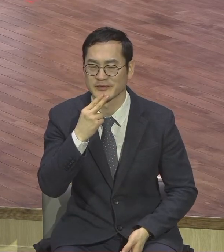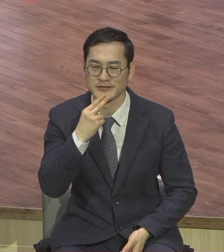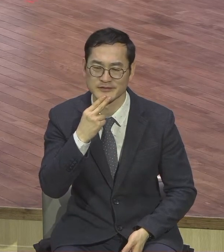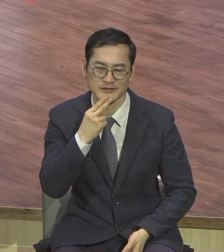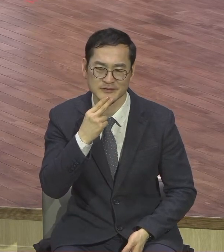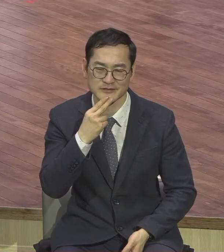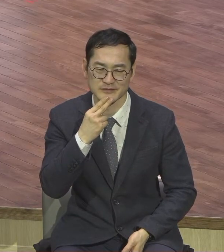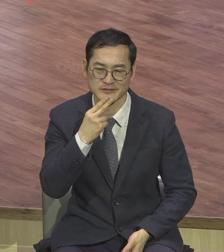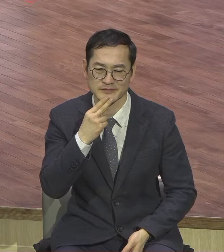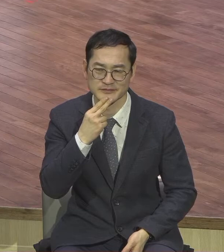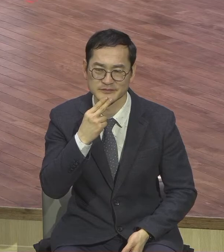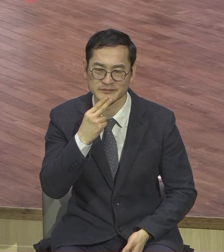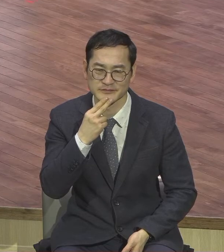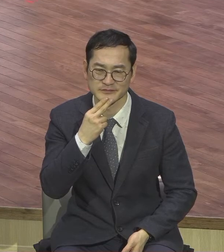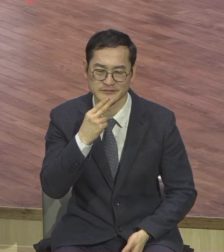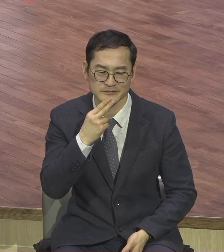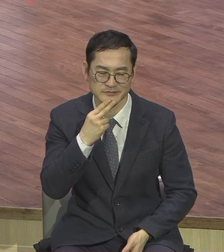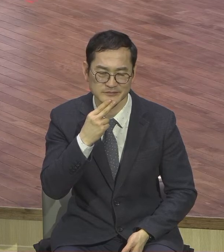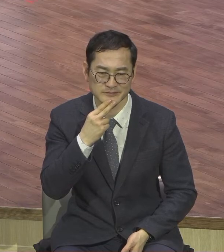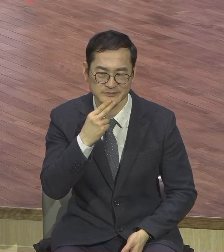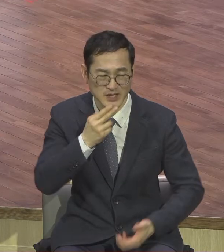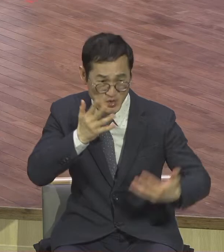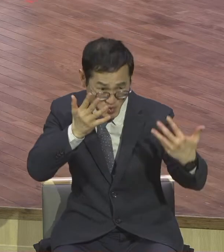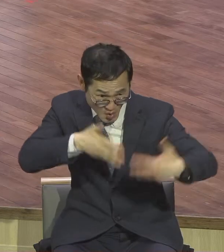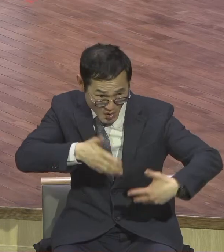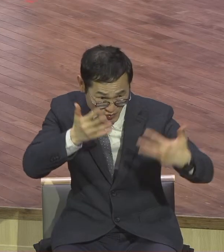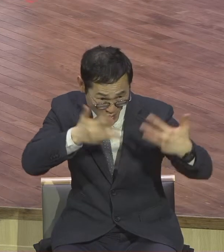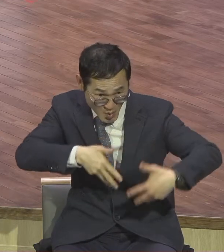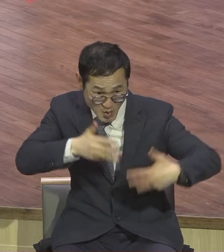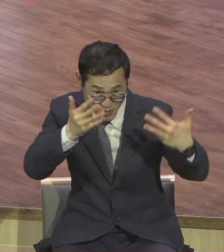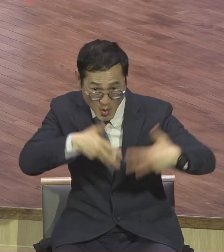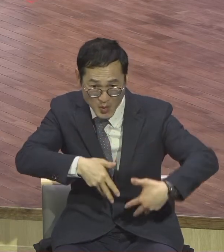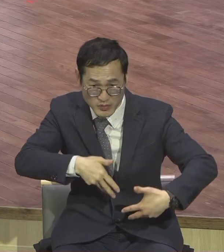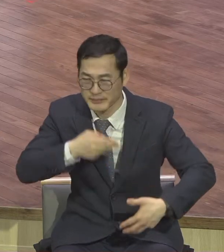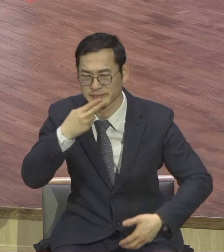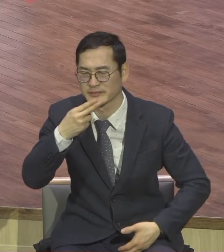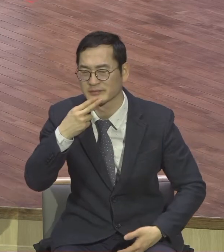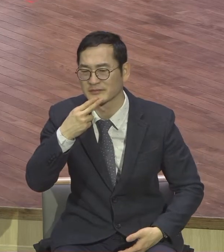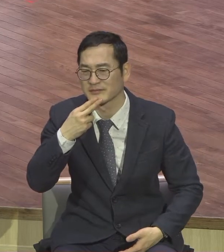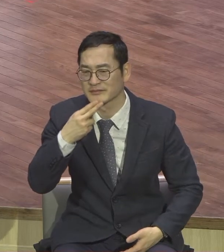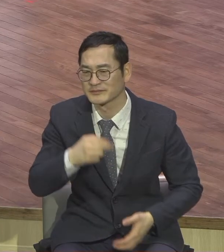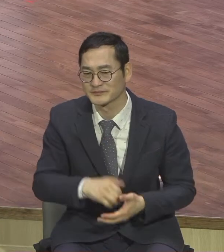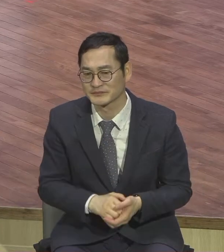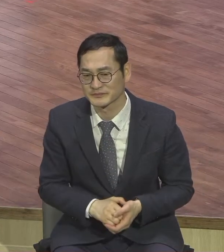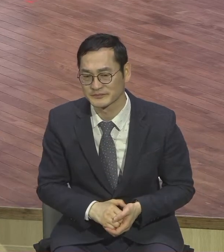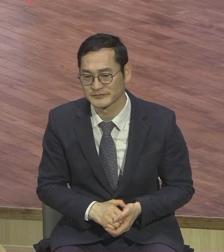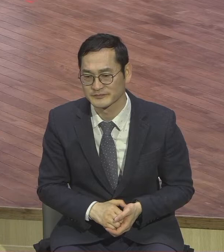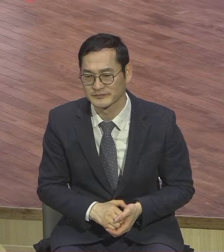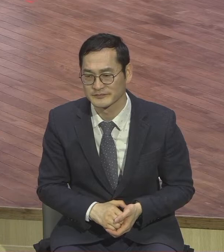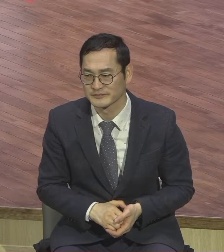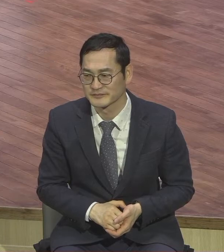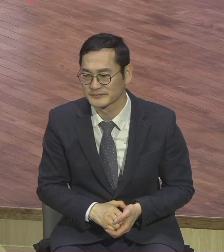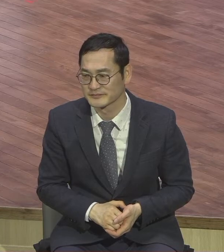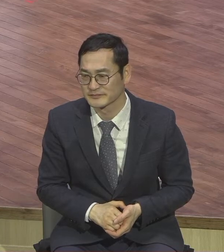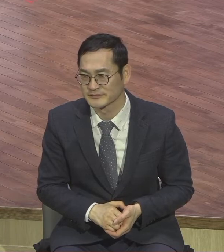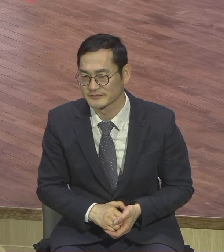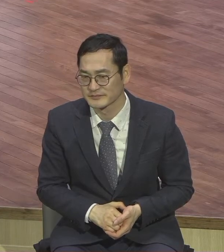용서에 어떤 조건을 달지 마라 조건 없이 끝까지 용서하는 것이